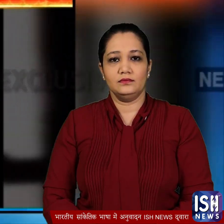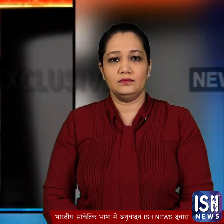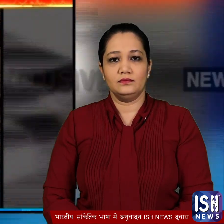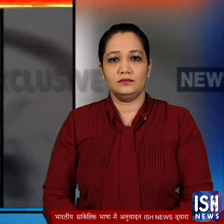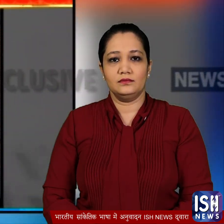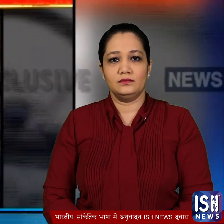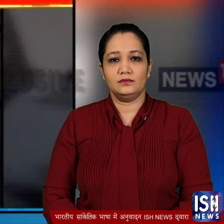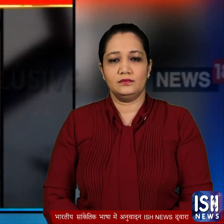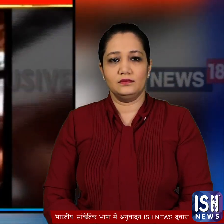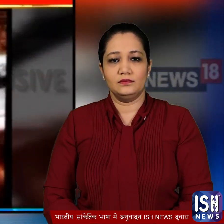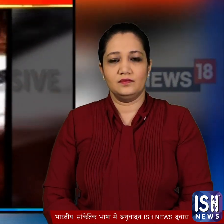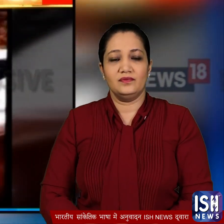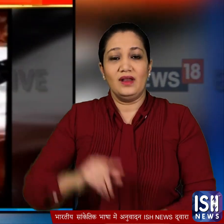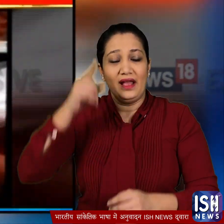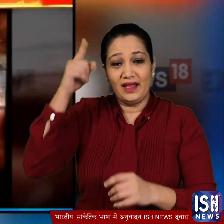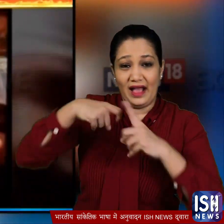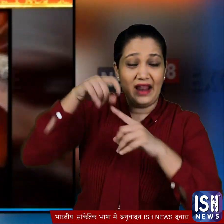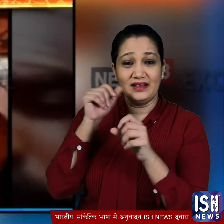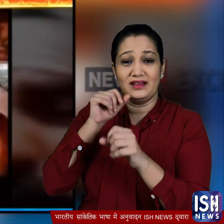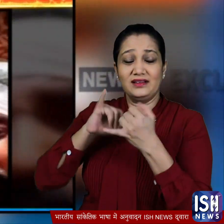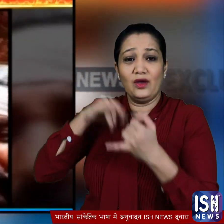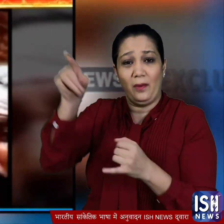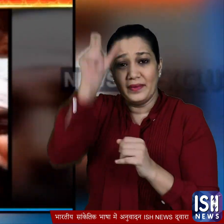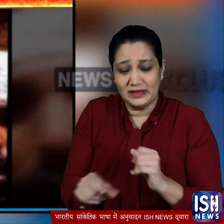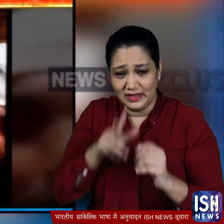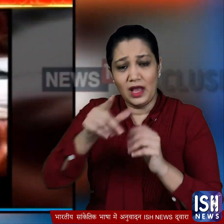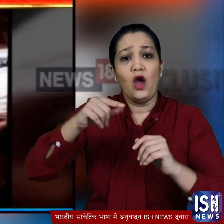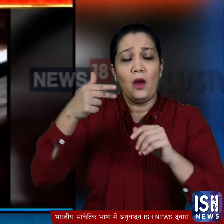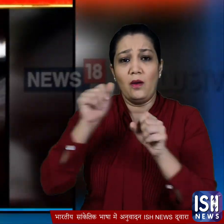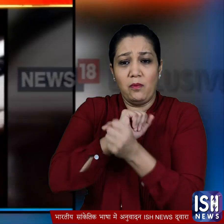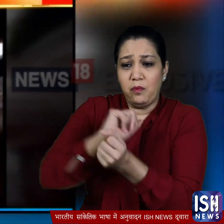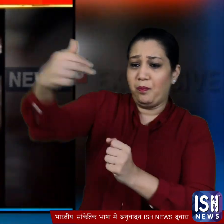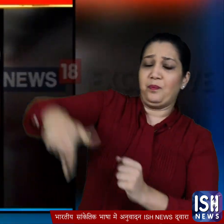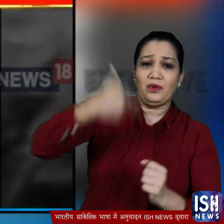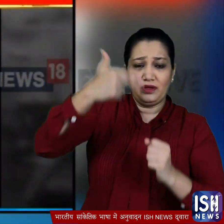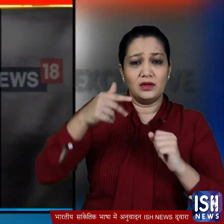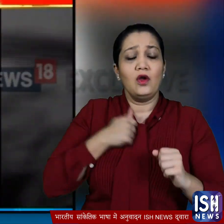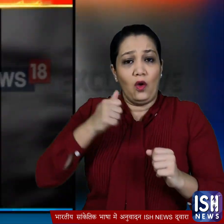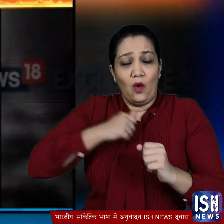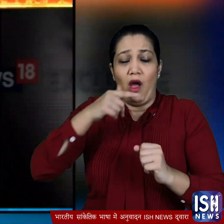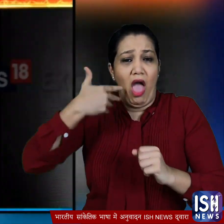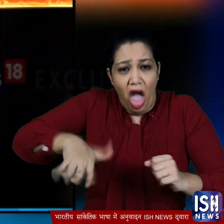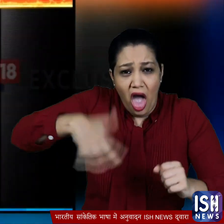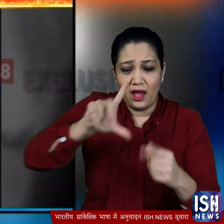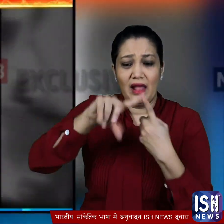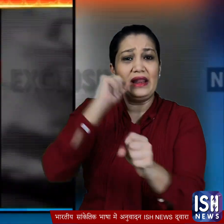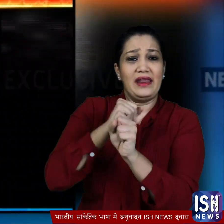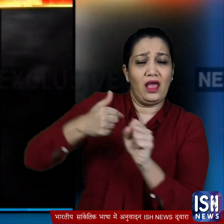को धर दबोचे काला सेखों ने आरोब लगाया कि पुलिस ने उस पर गोली चलाई और इसके सिबूत के तौर पर उसने खून से लटपत अपनी टांग भी दिखाई